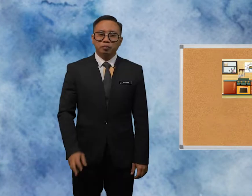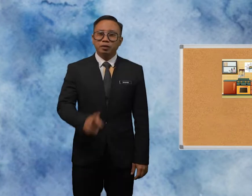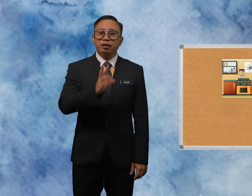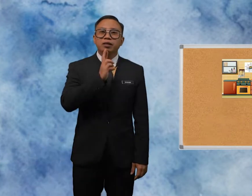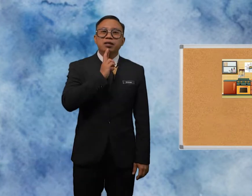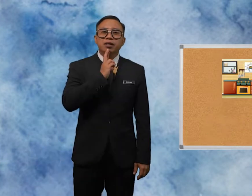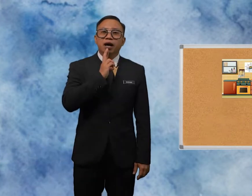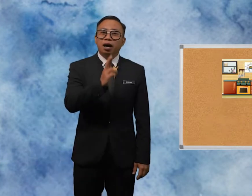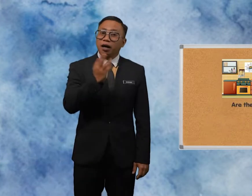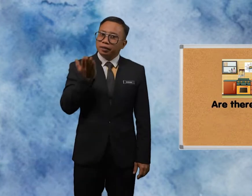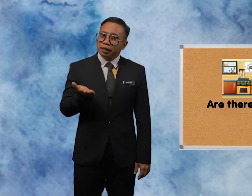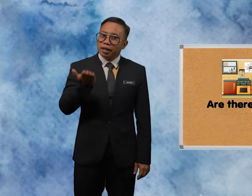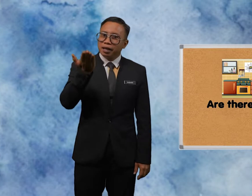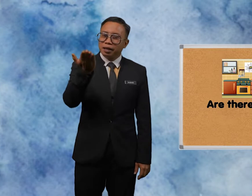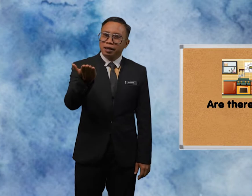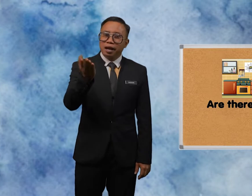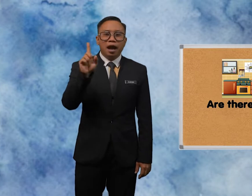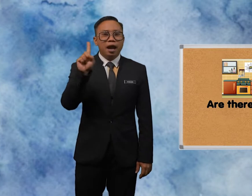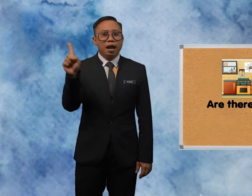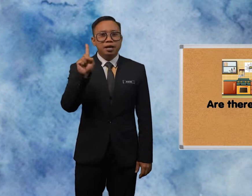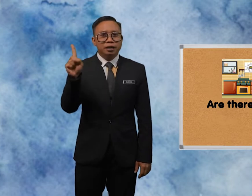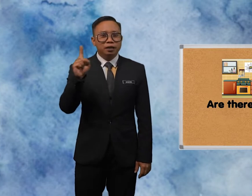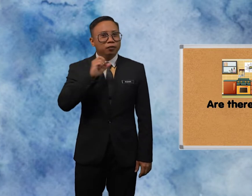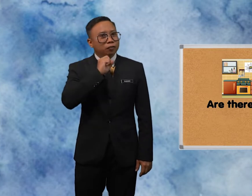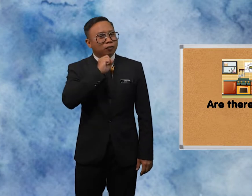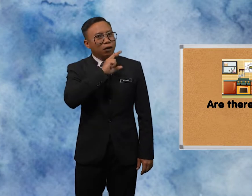Are There Any Frog